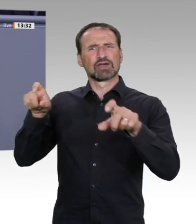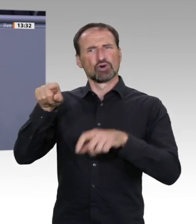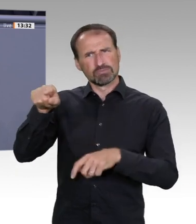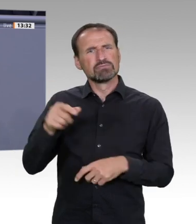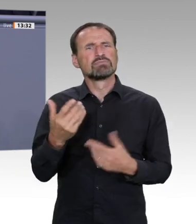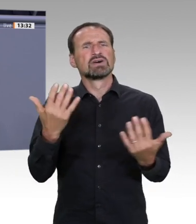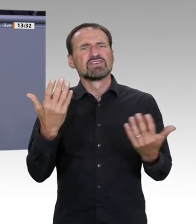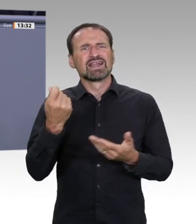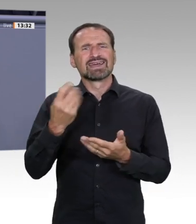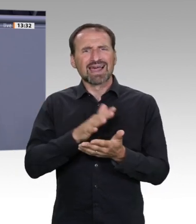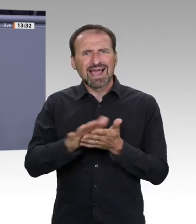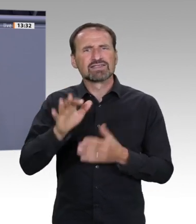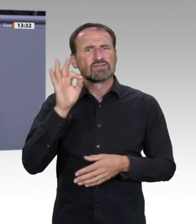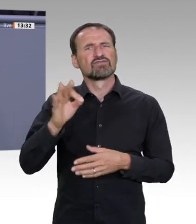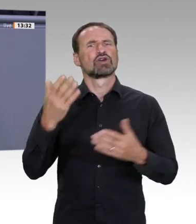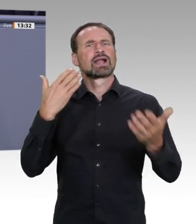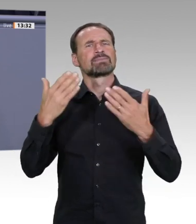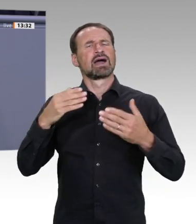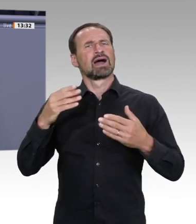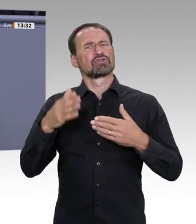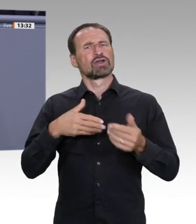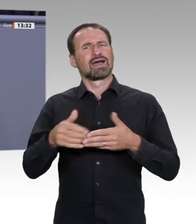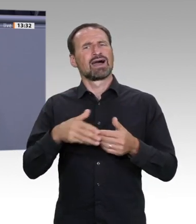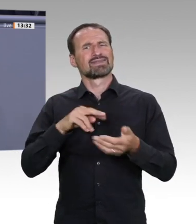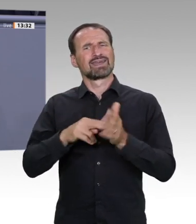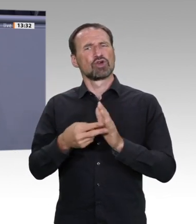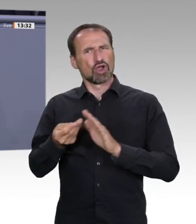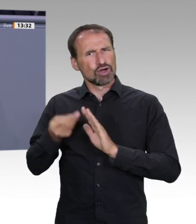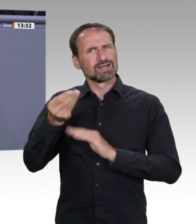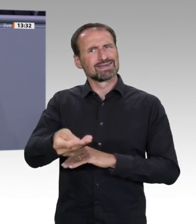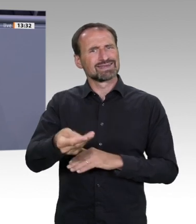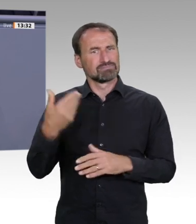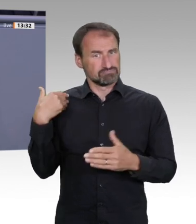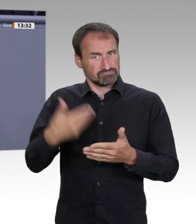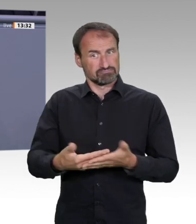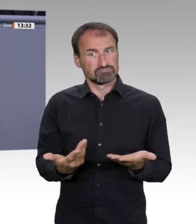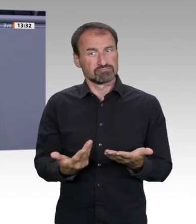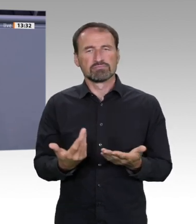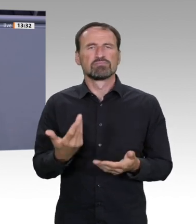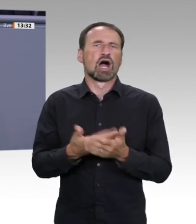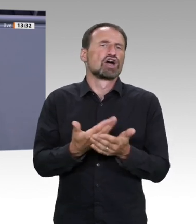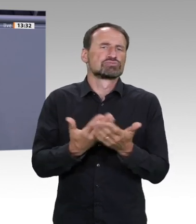konsequent klimaneutrale Technologien fördern und nicht Absichtserklärungen in Hochglanzbroschüren aufschreiben.